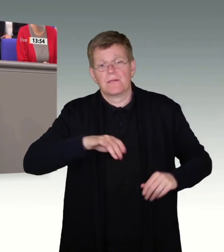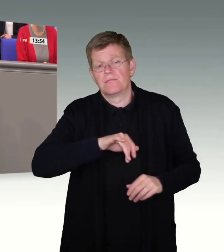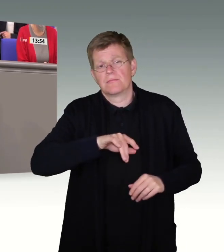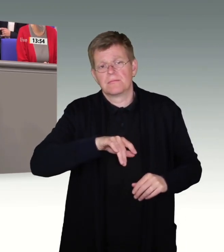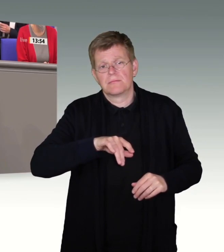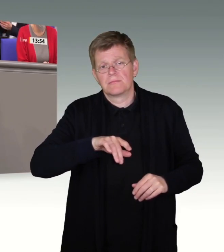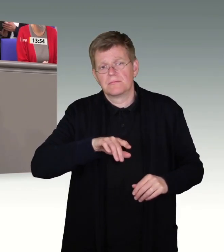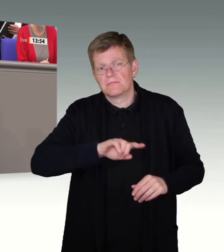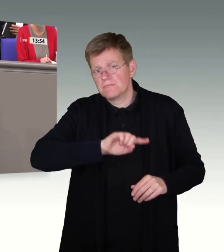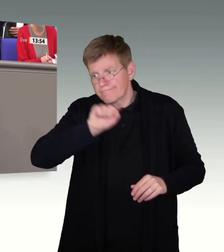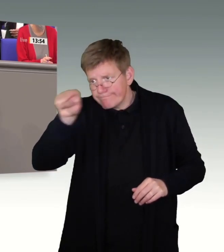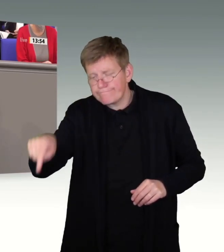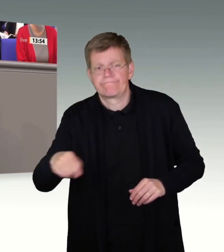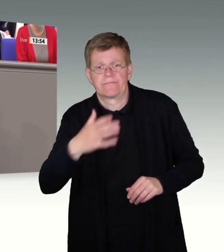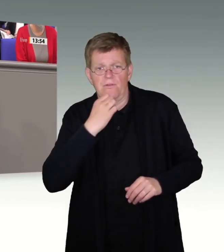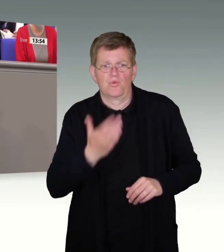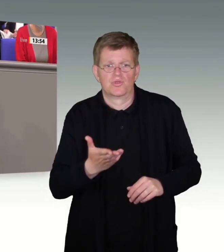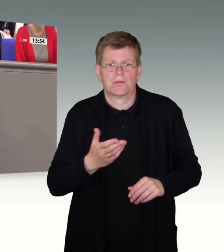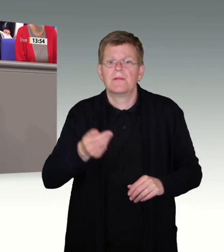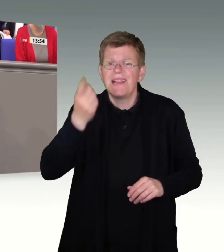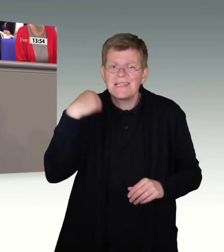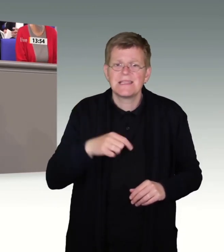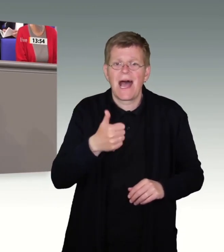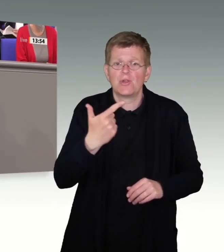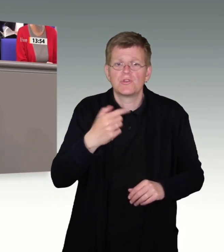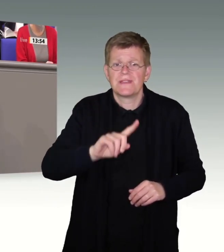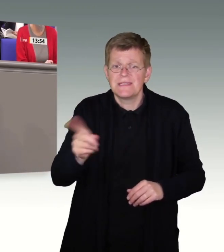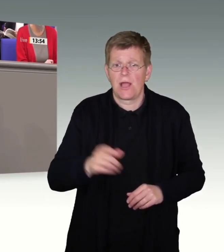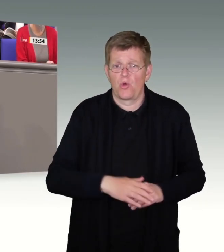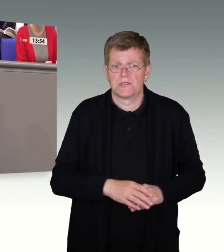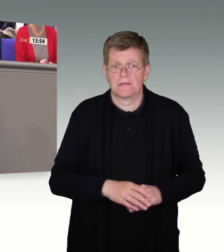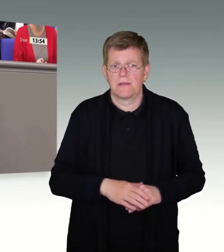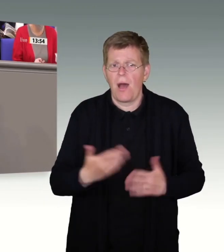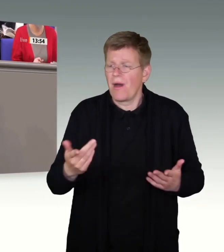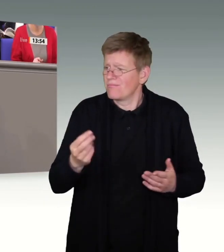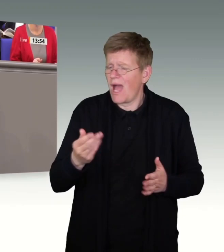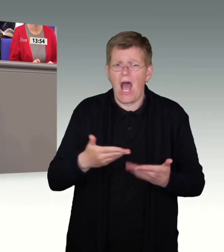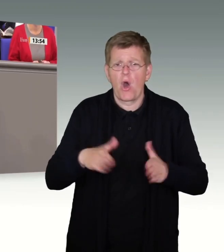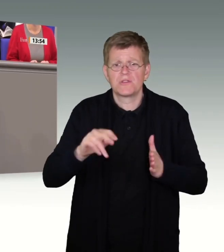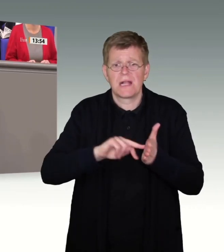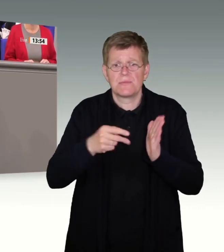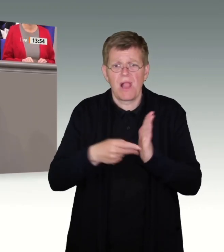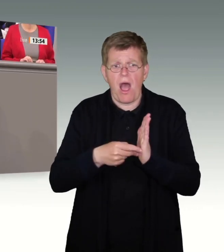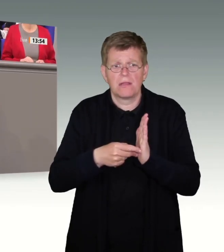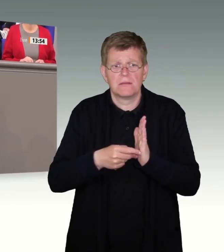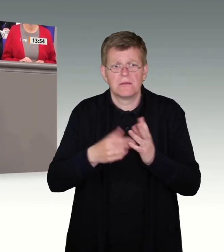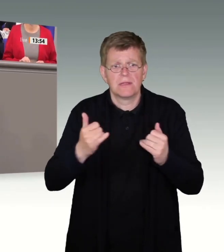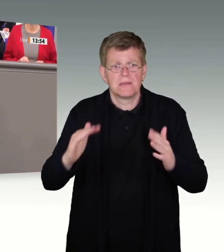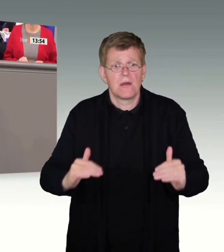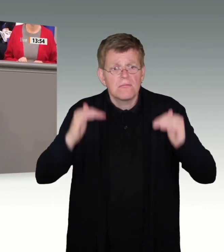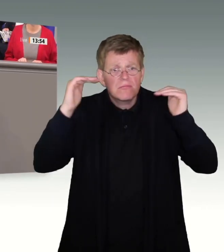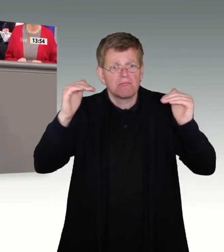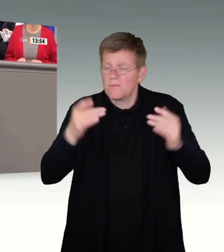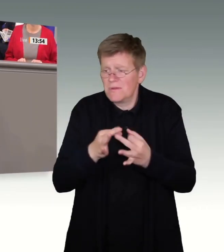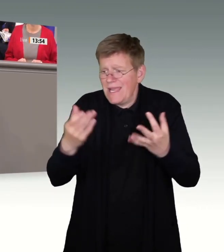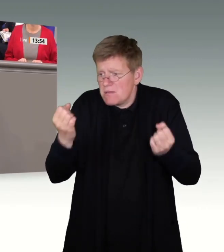ein Ansatz sein. Das war im letzten Jahr einmal in 21.000. Aber da frage ich mich, warum sind die Mittel im Haushaltsplan dieses Jahres dann nicht mal erhöht worden? Auch da ist nichts